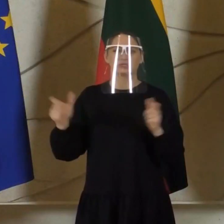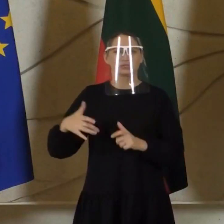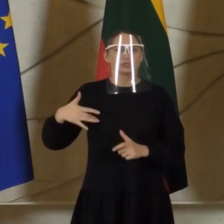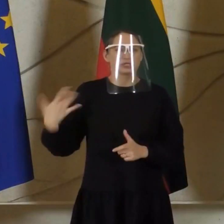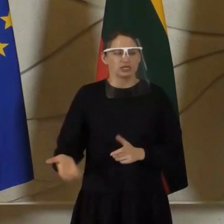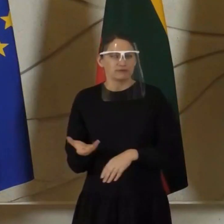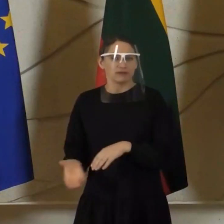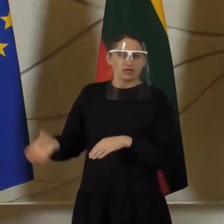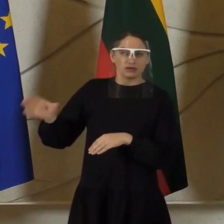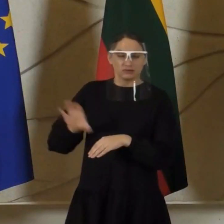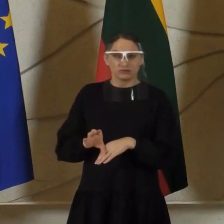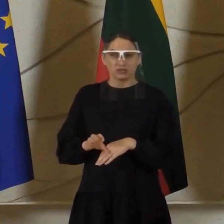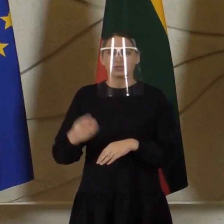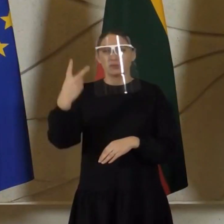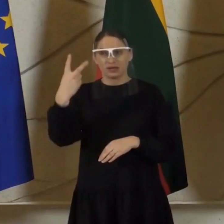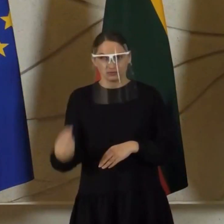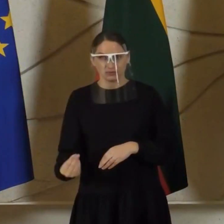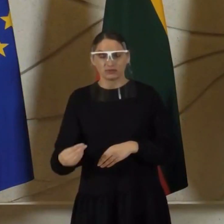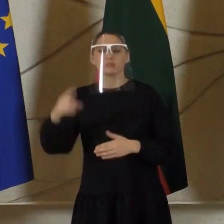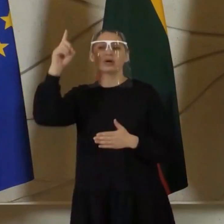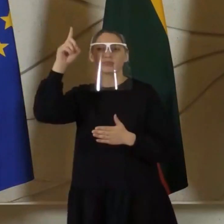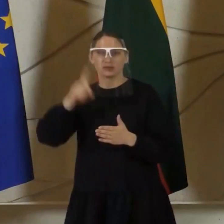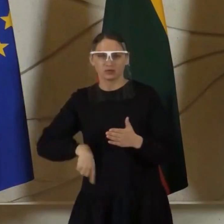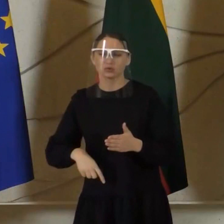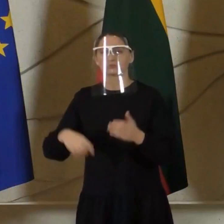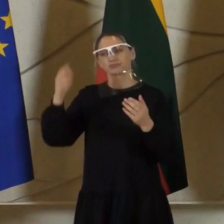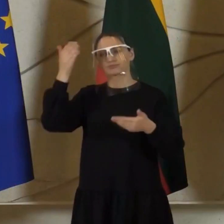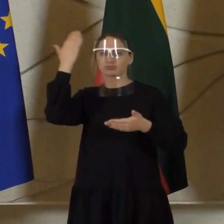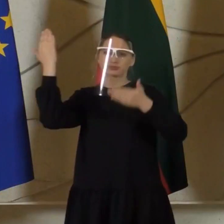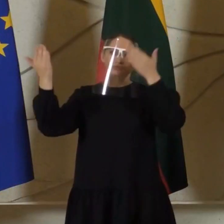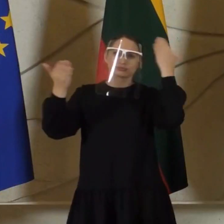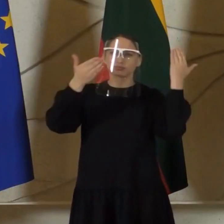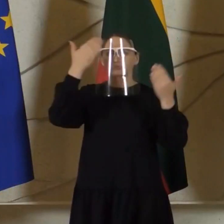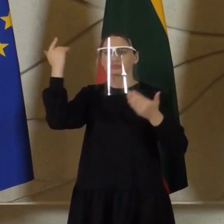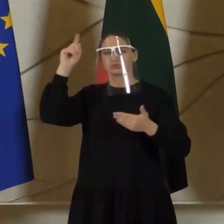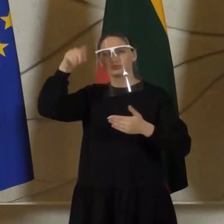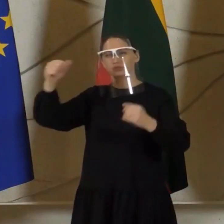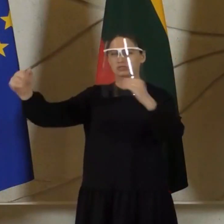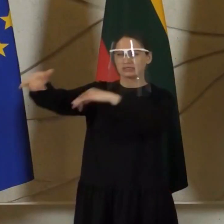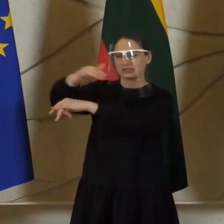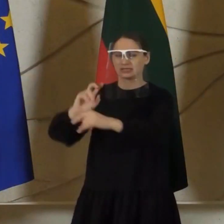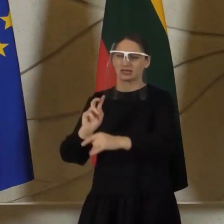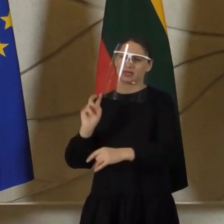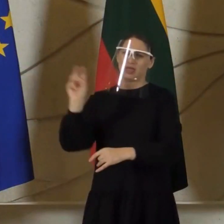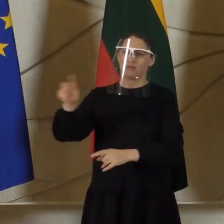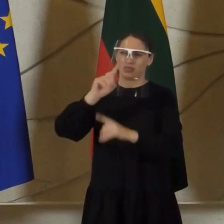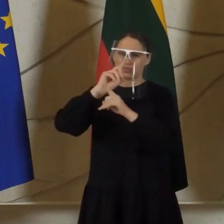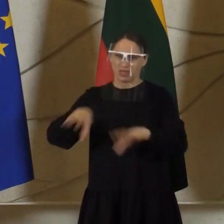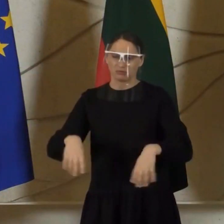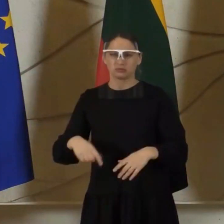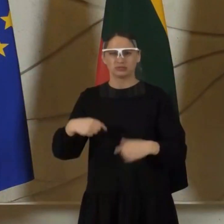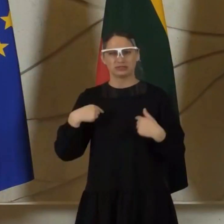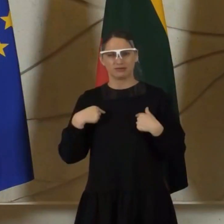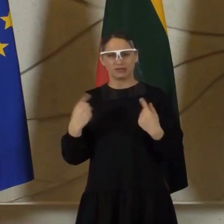reikalo ir per šitas likusias dvi dienas į ten, kur galbūt gali būti daugiau žmonių negu įprastai, tiesiog nevažiuos